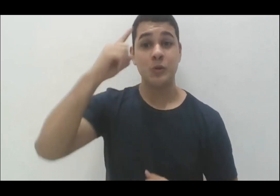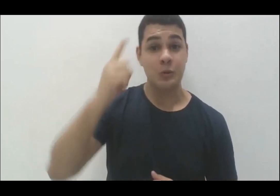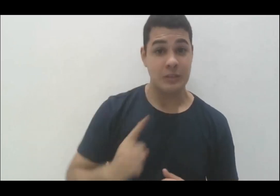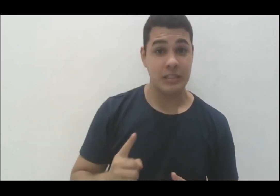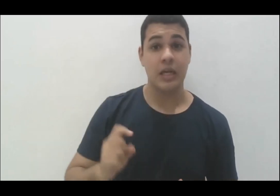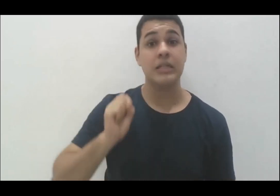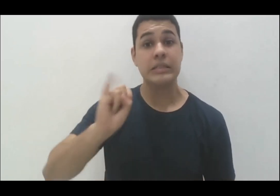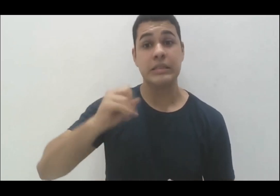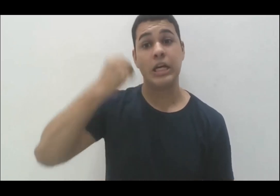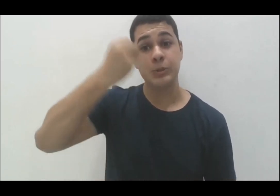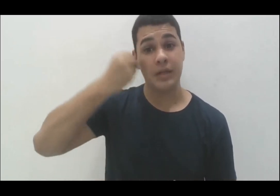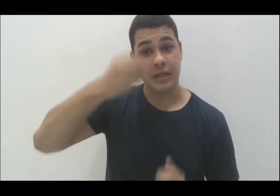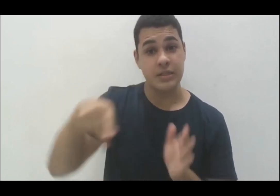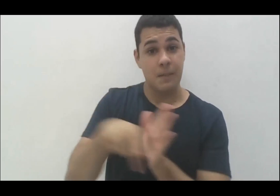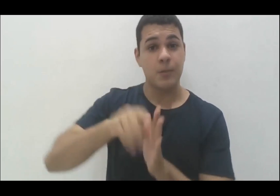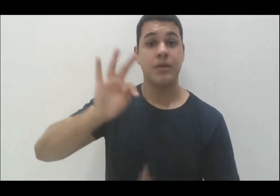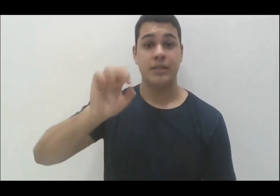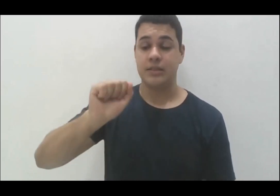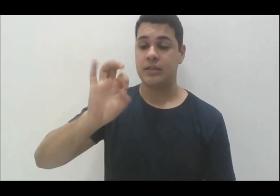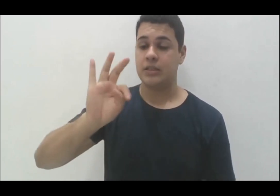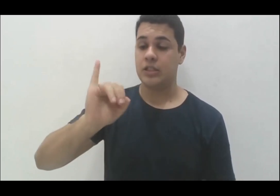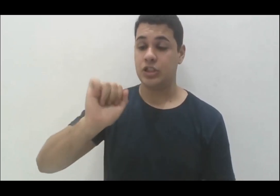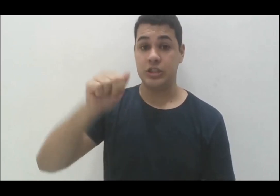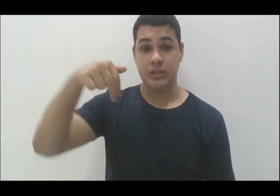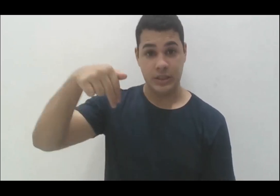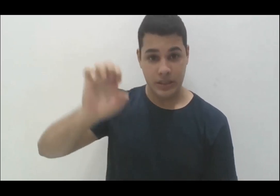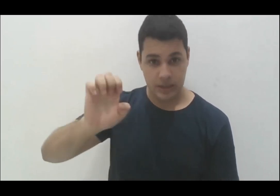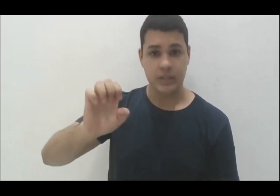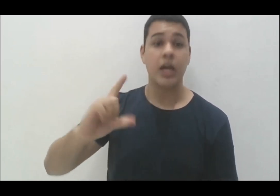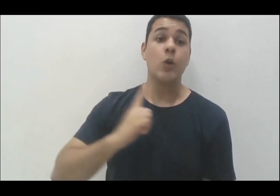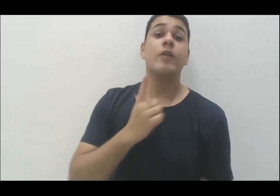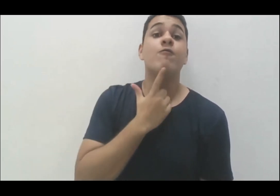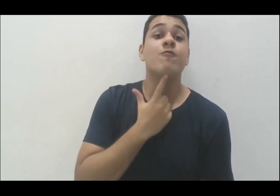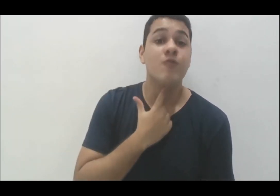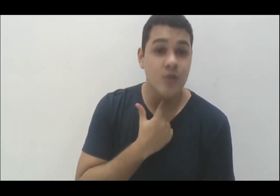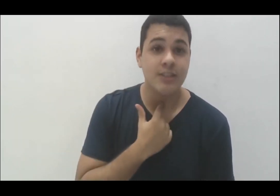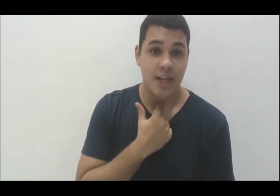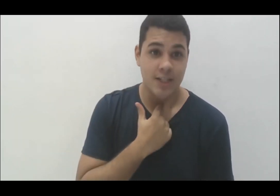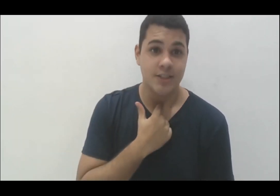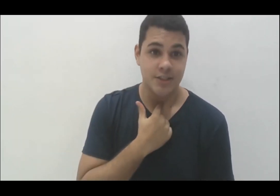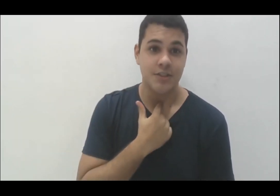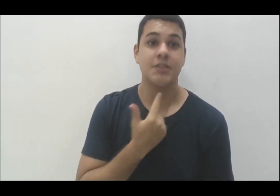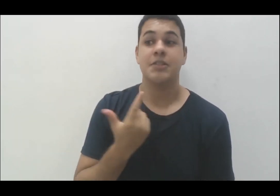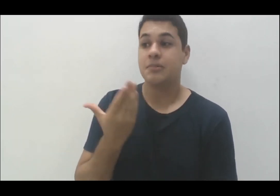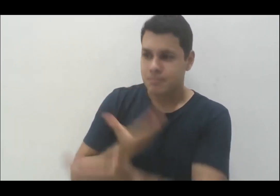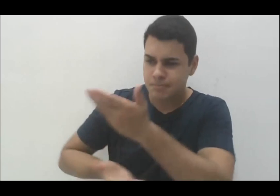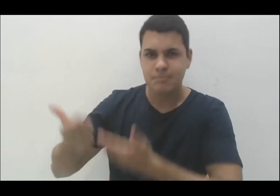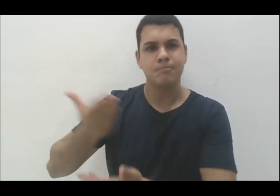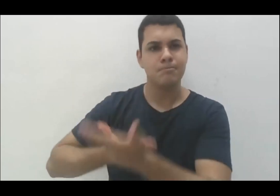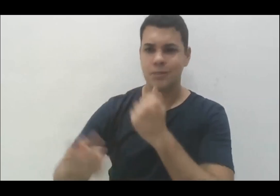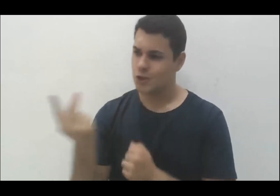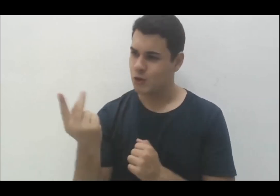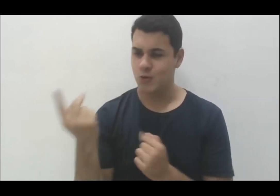experiência da Tatiana é até bom a gente trocar, porque eu ainda tenho o desejo enorme de fazermos um